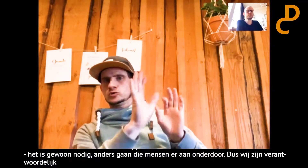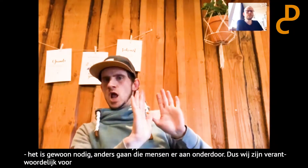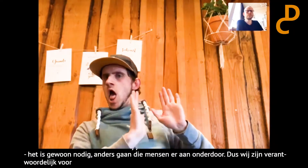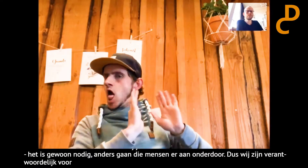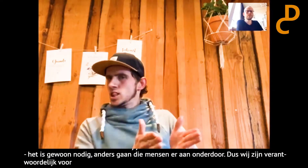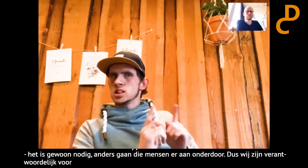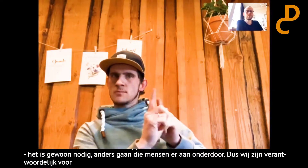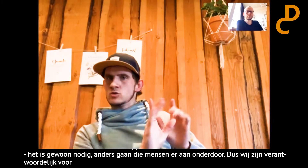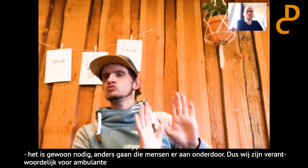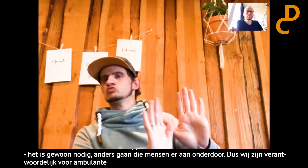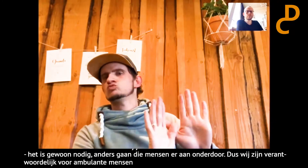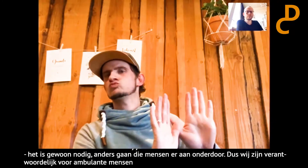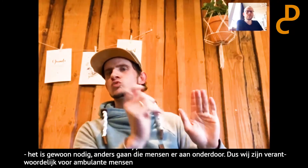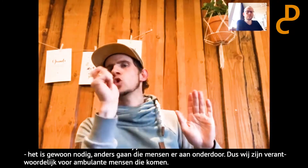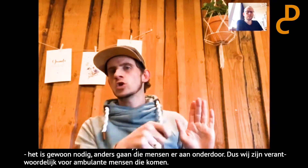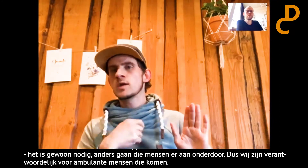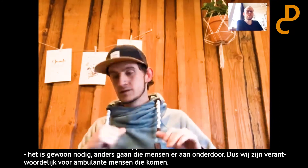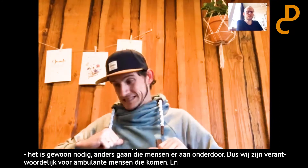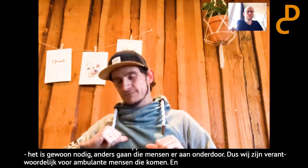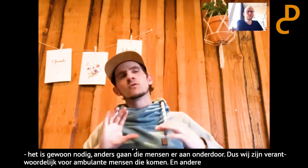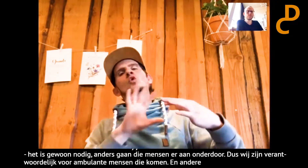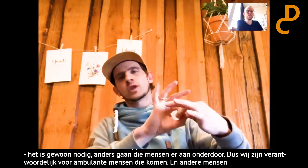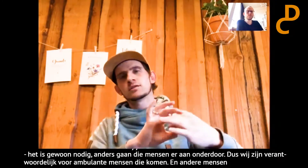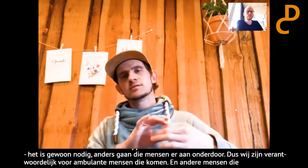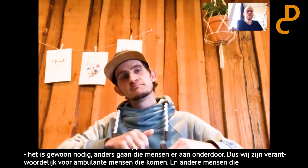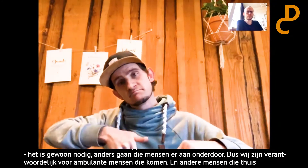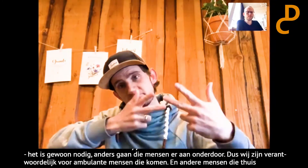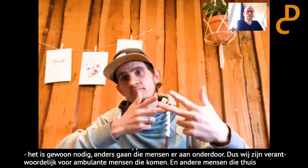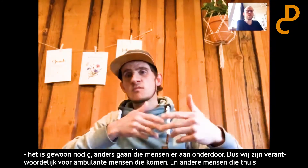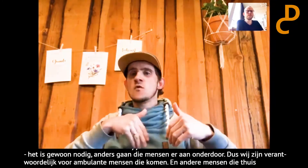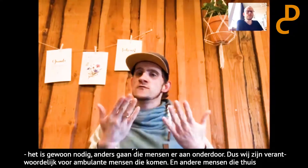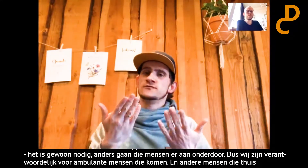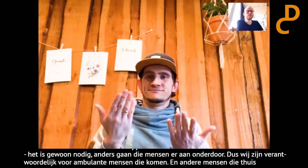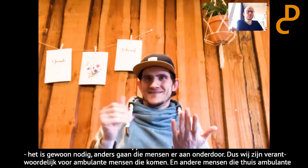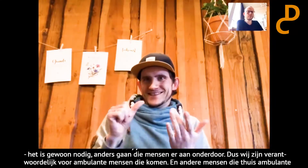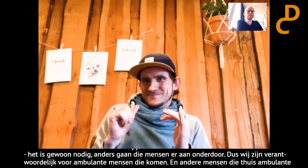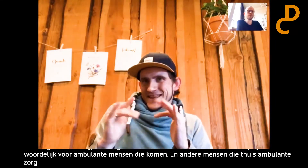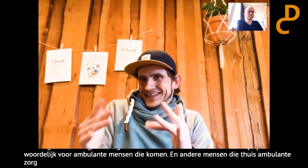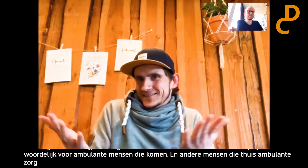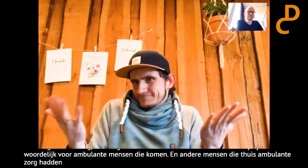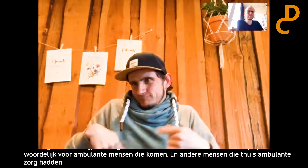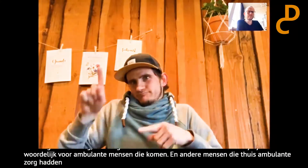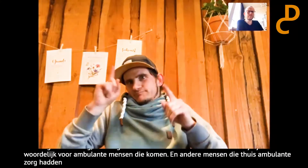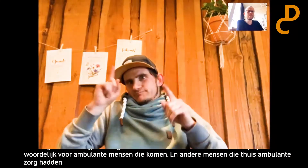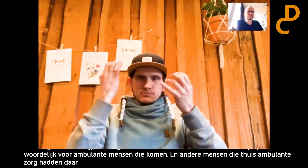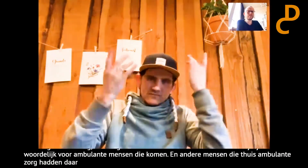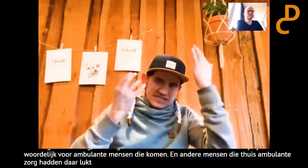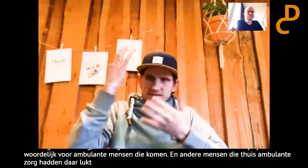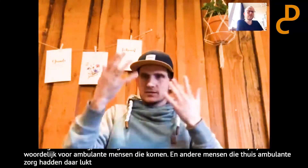andere mensen die dus thuis al ambulante zorgen houden, dat lukt wel. We hebben wel contact mee op afstand via webcam en dat soort